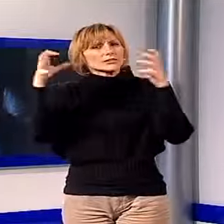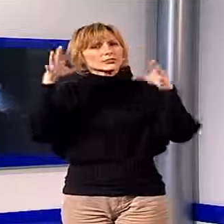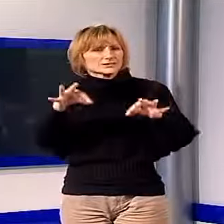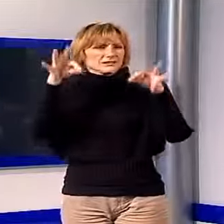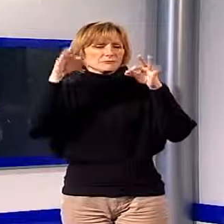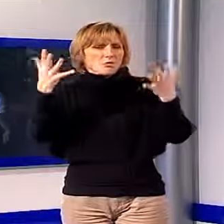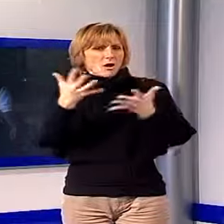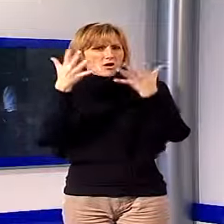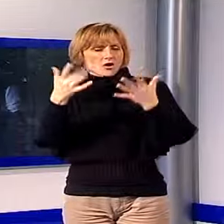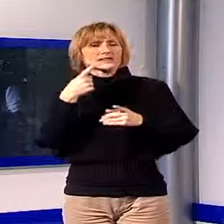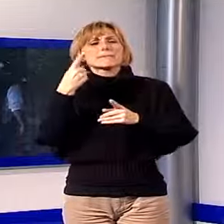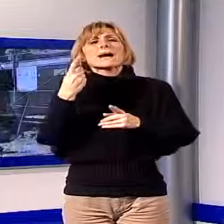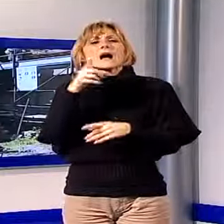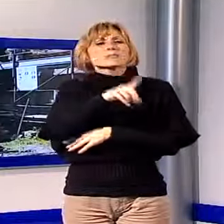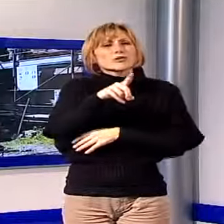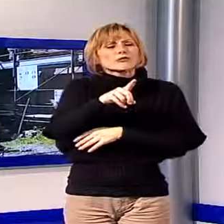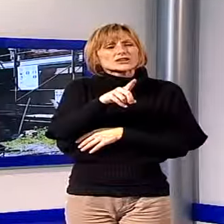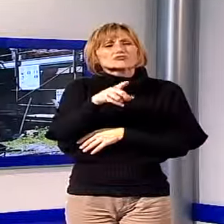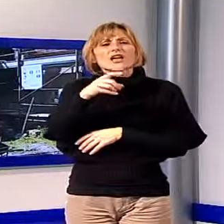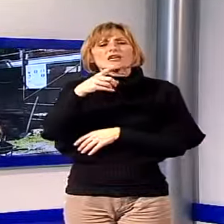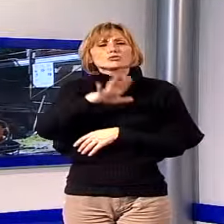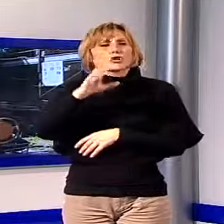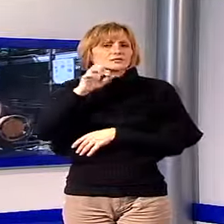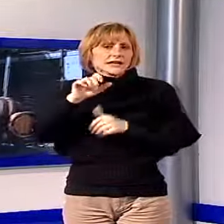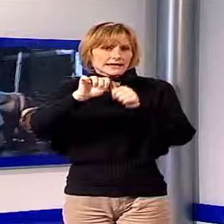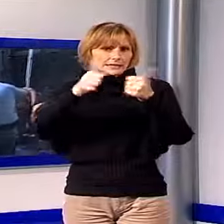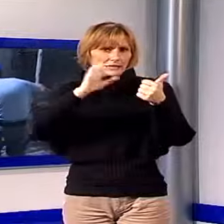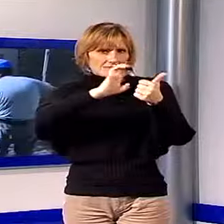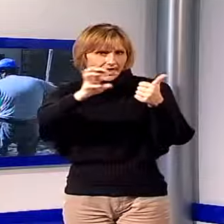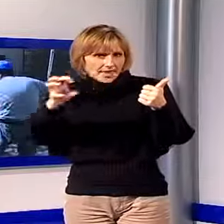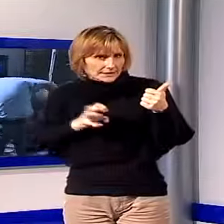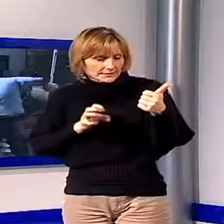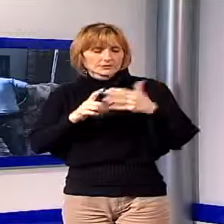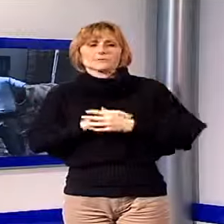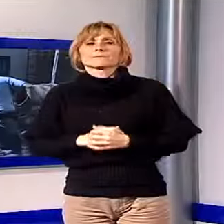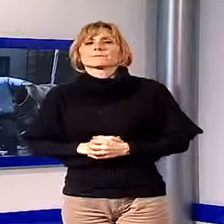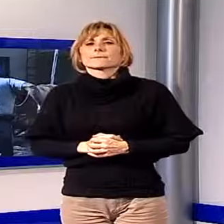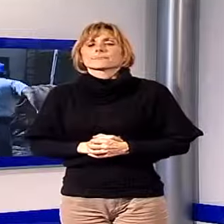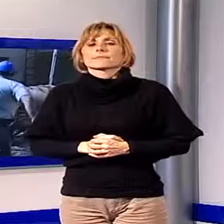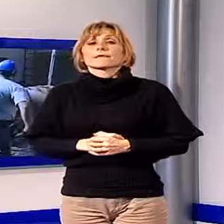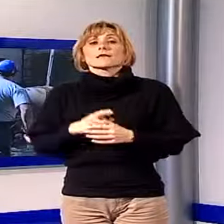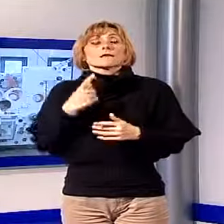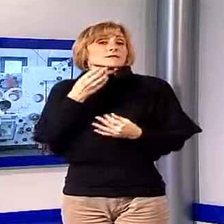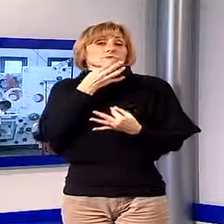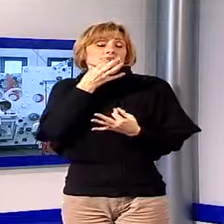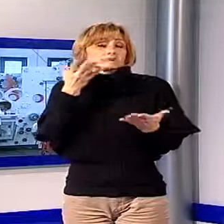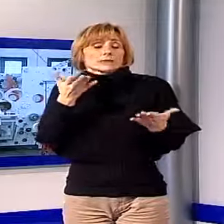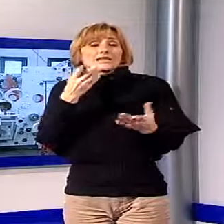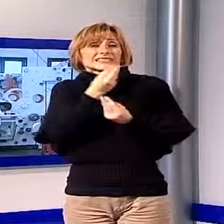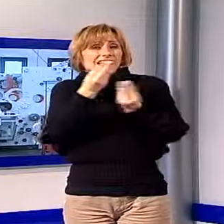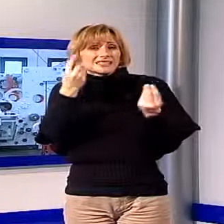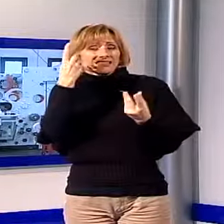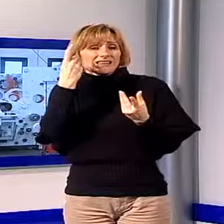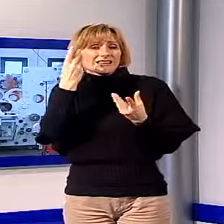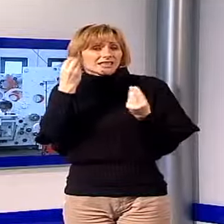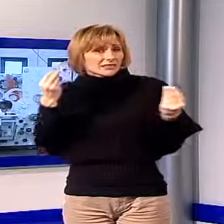andamenti difformi anche tra province non di rado collegate all'andamento del ciclo negli anni precedenti. In altre parole, in molti casi,